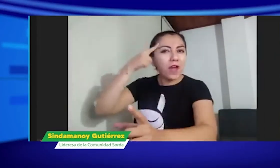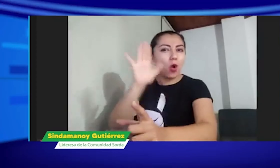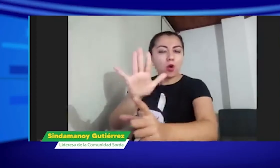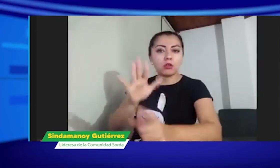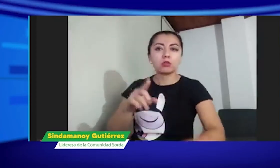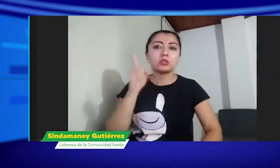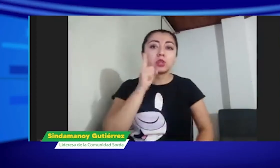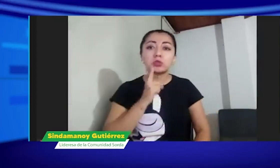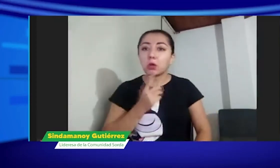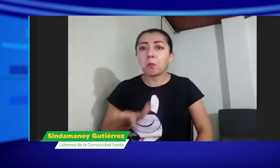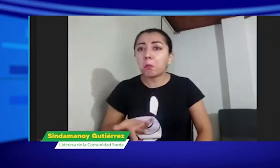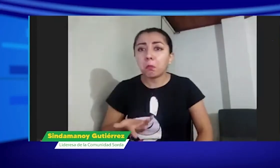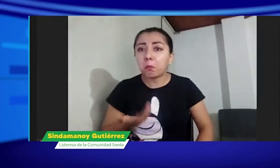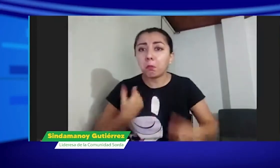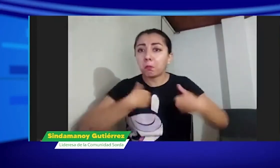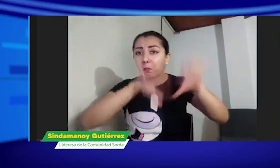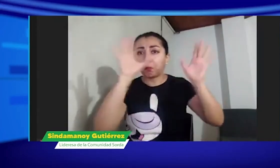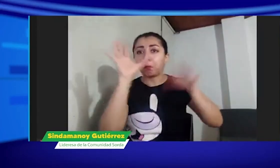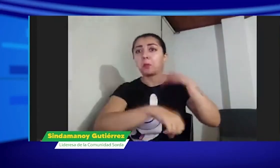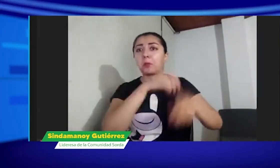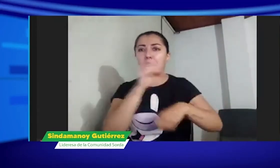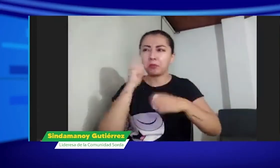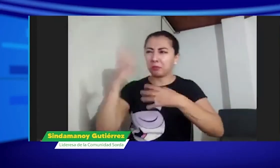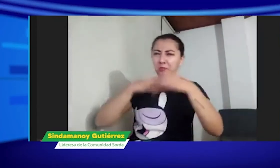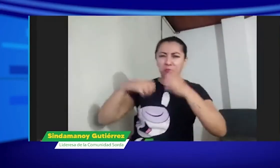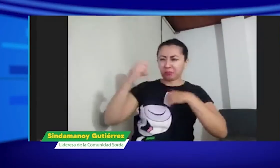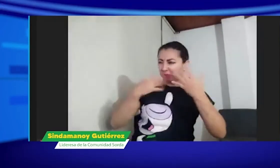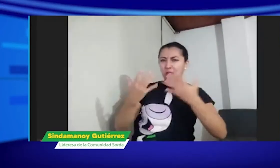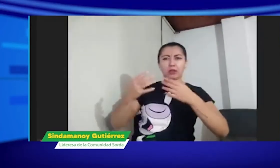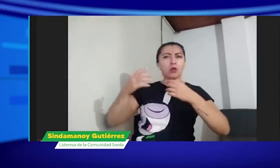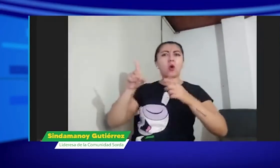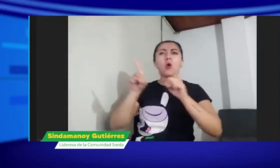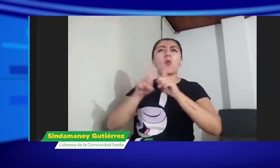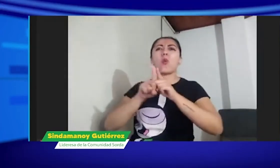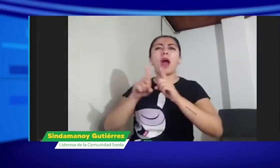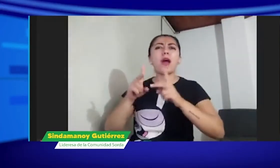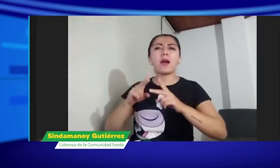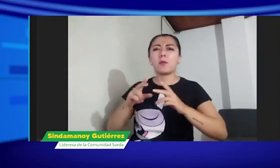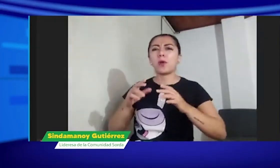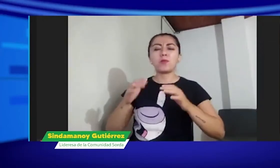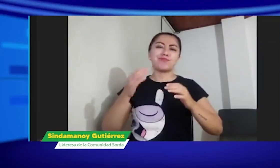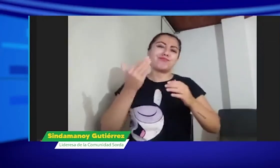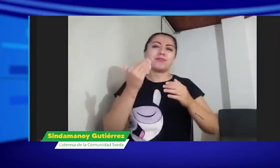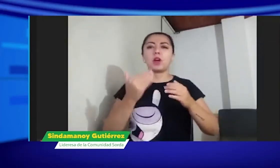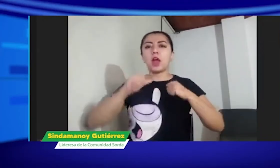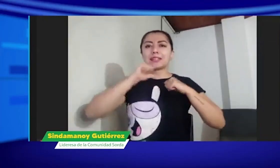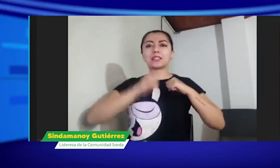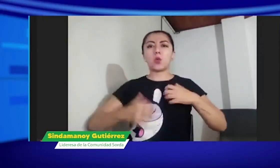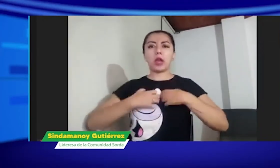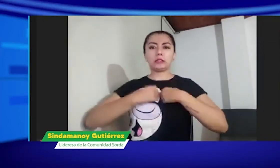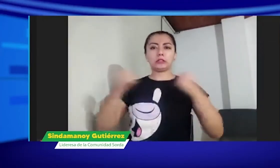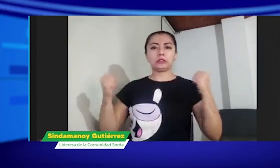porque ellos mismos manejan sus códigos civiles su justicia pero nosotros